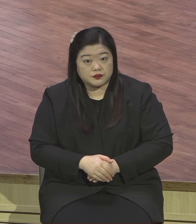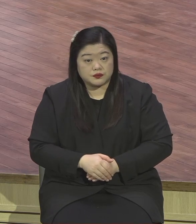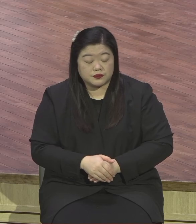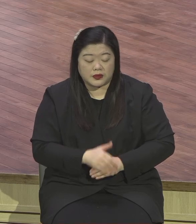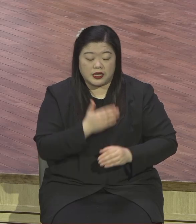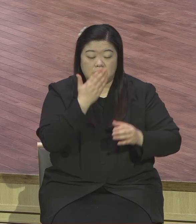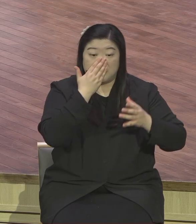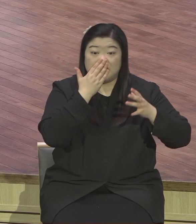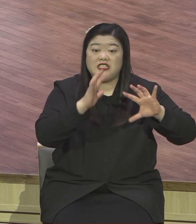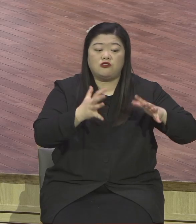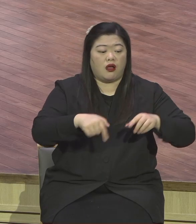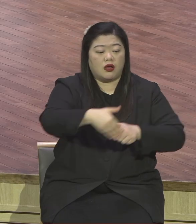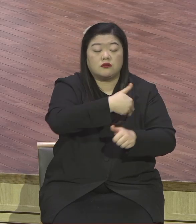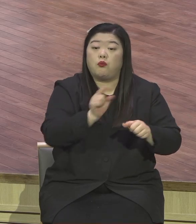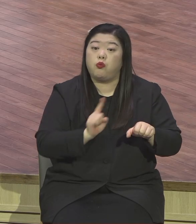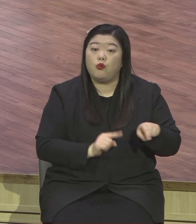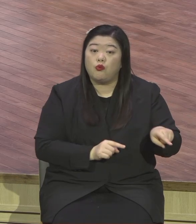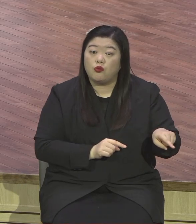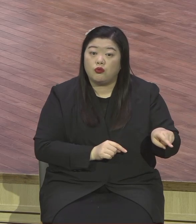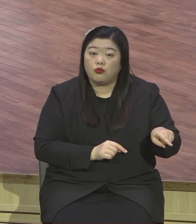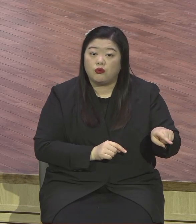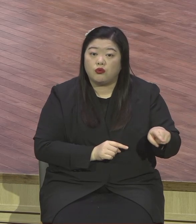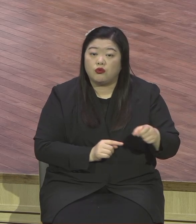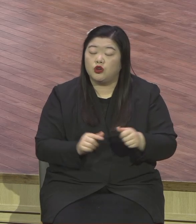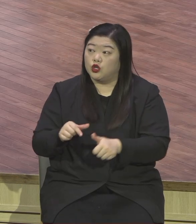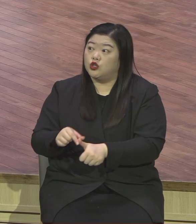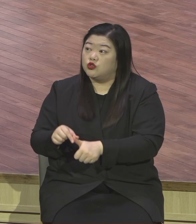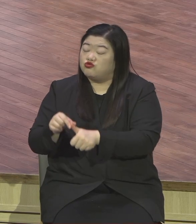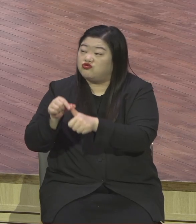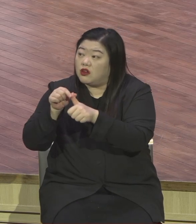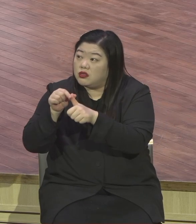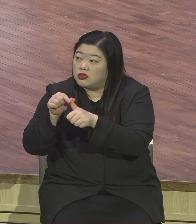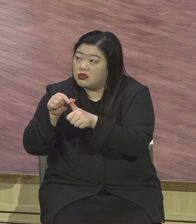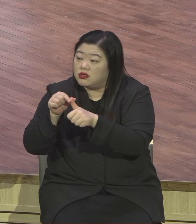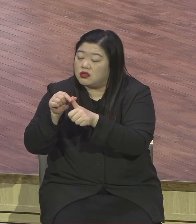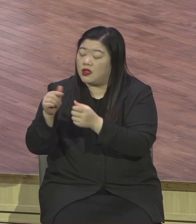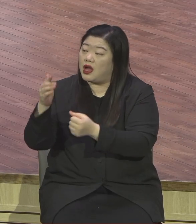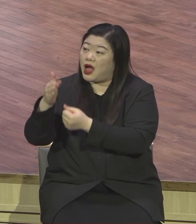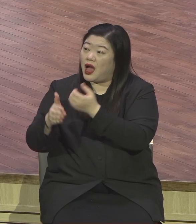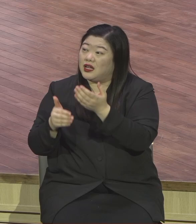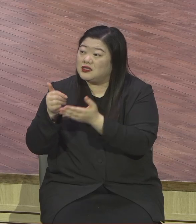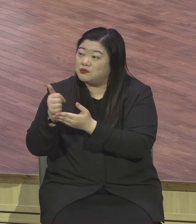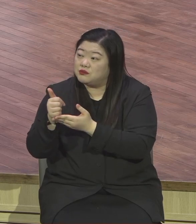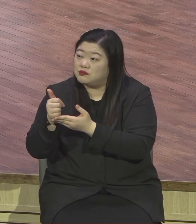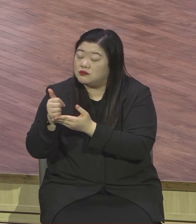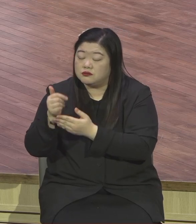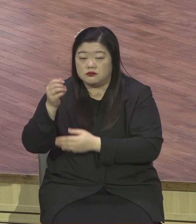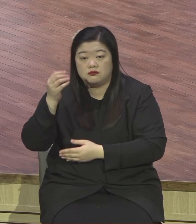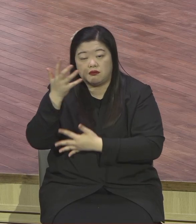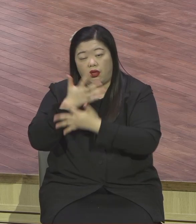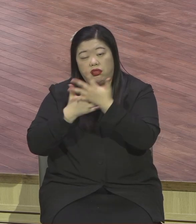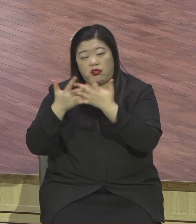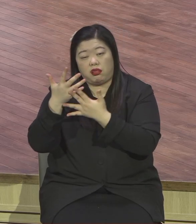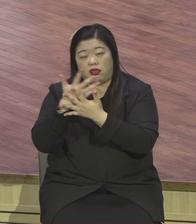하나님의 말씀도 다 잊어버리고 다 잊어버리고 자기들